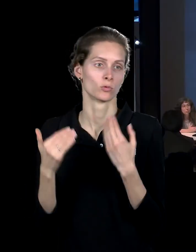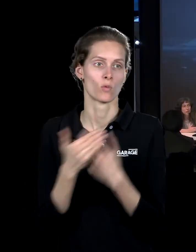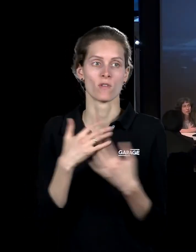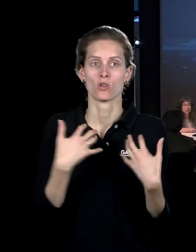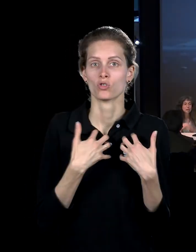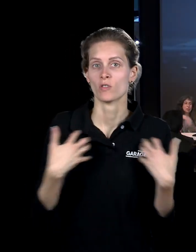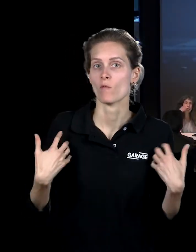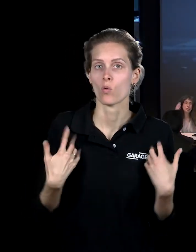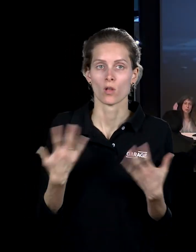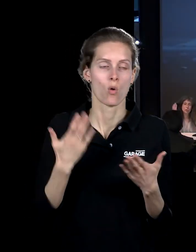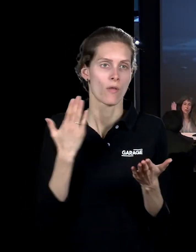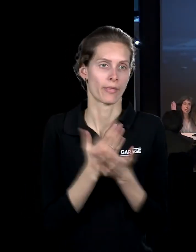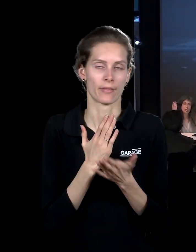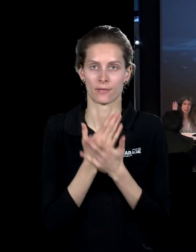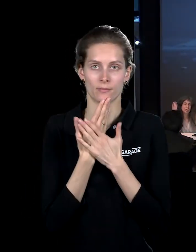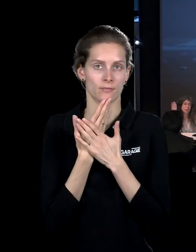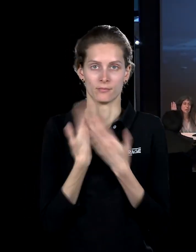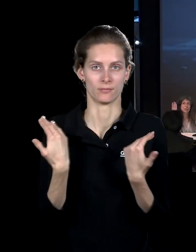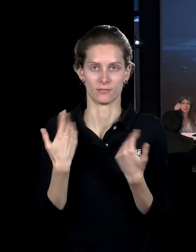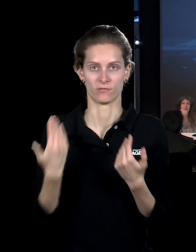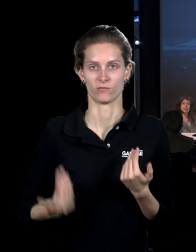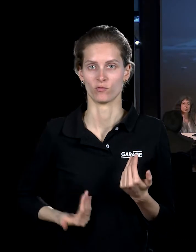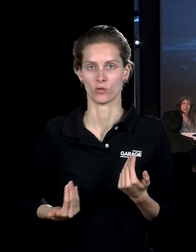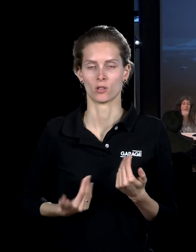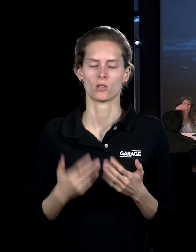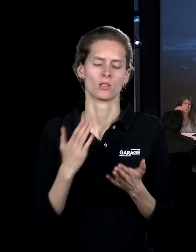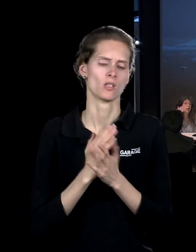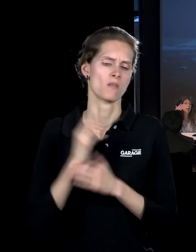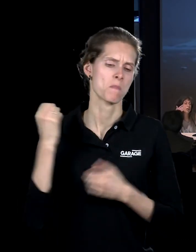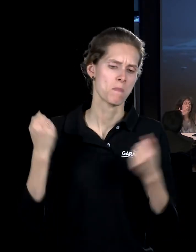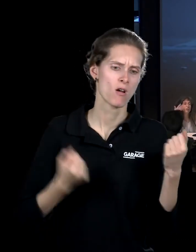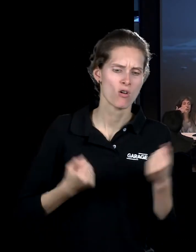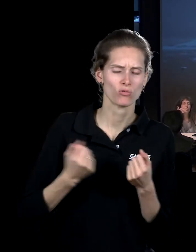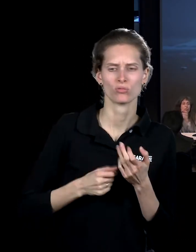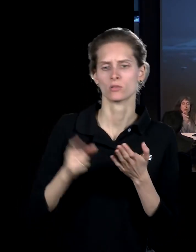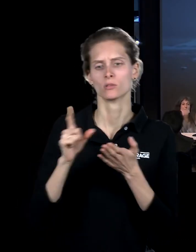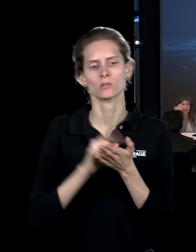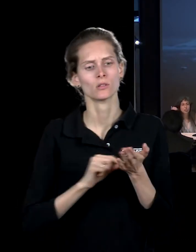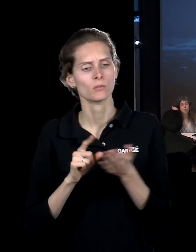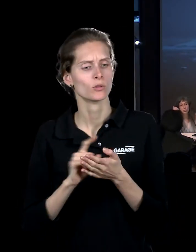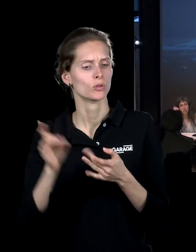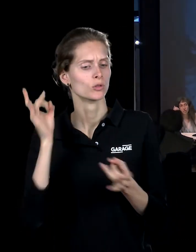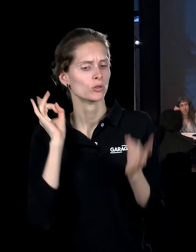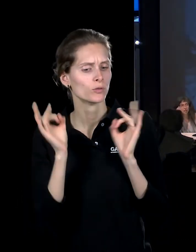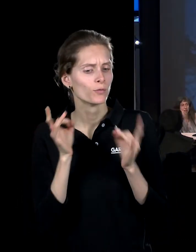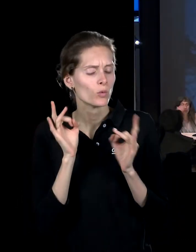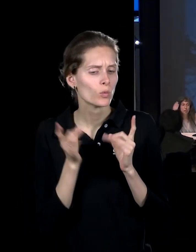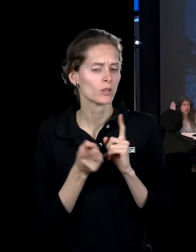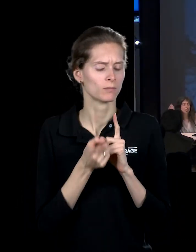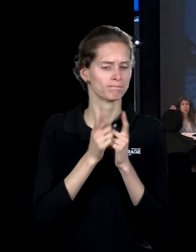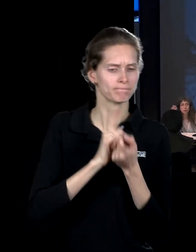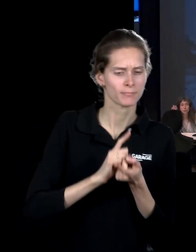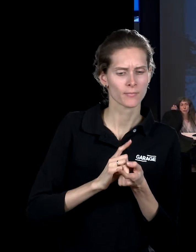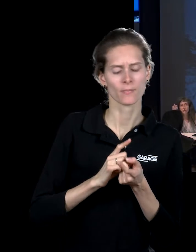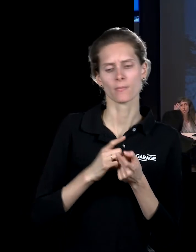вот огромный проект. Они там конструируют машину, которая записывает и переводит в звуки ландшафт острова. Они там